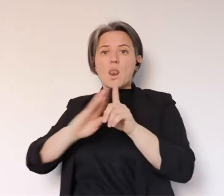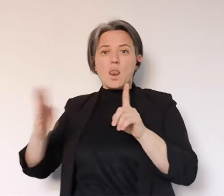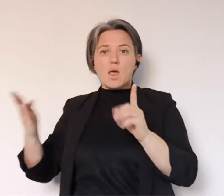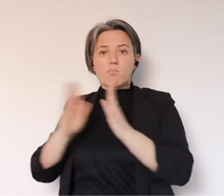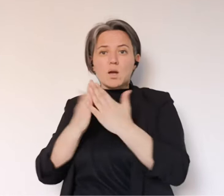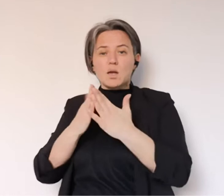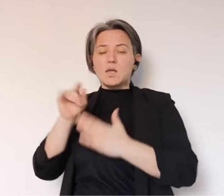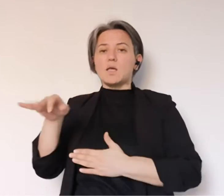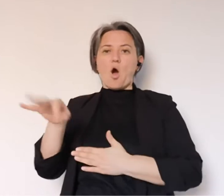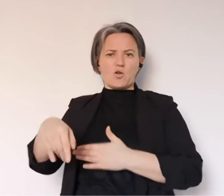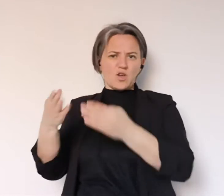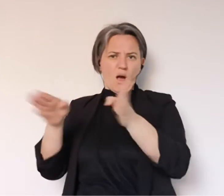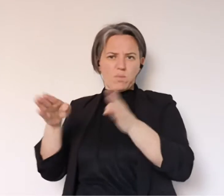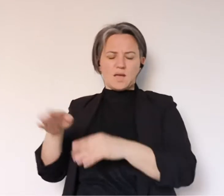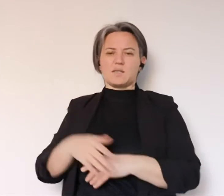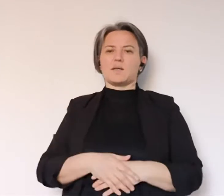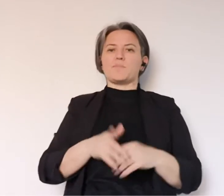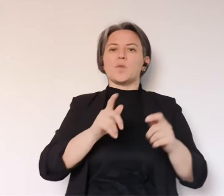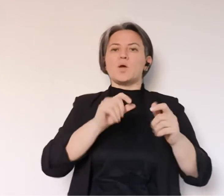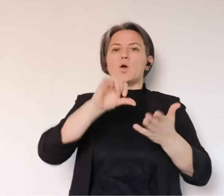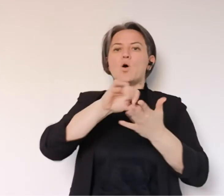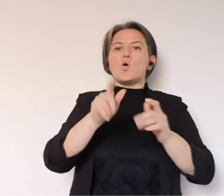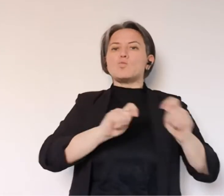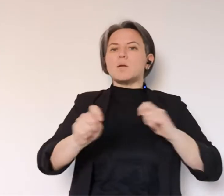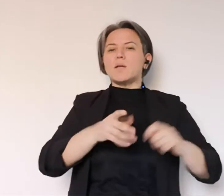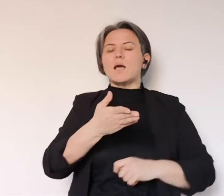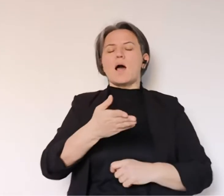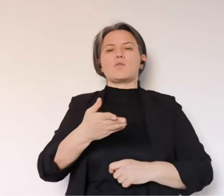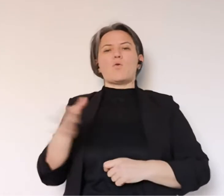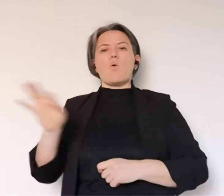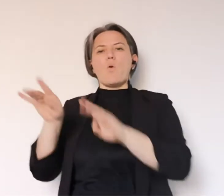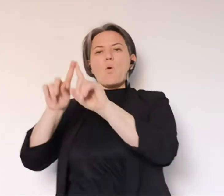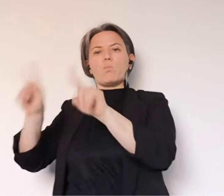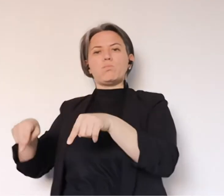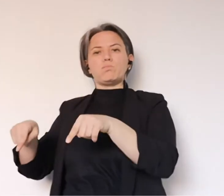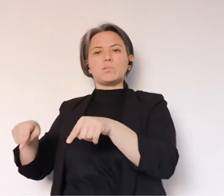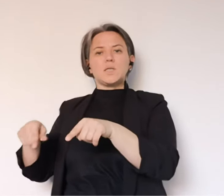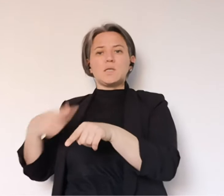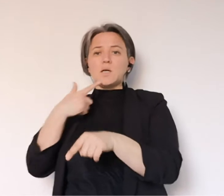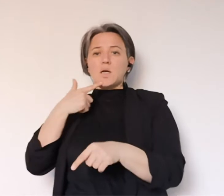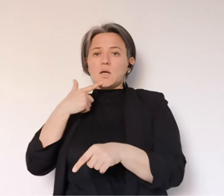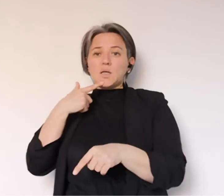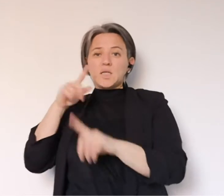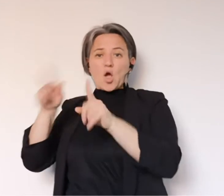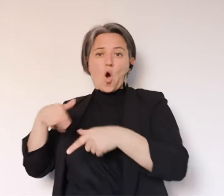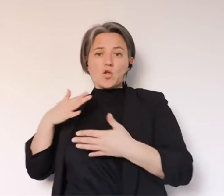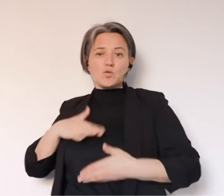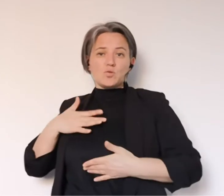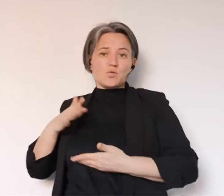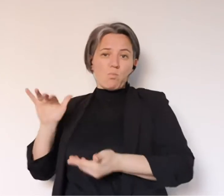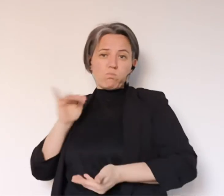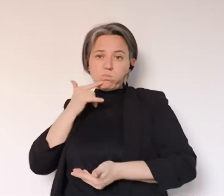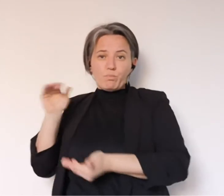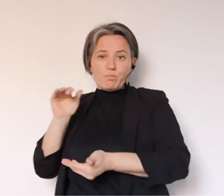proprio nel momento in cui andate dentro il supermercato, dentro la libreria perché oggi hanno aperto anche le librerie, dentro